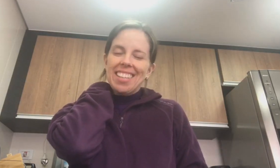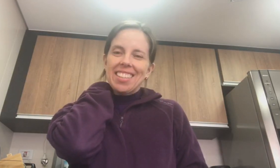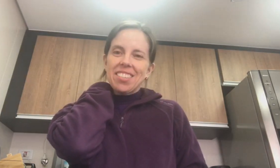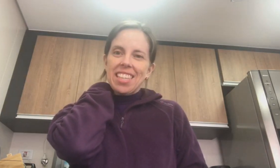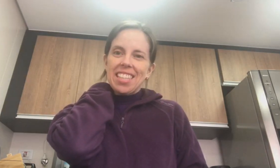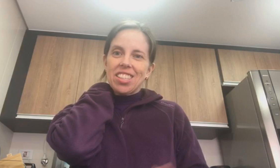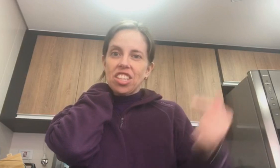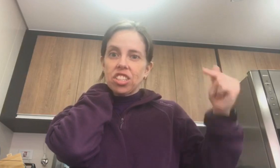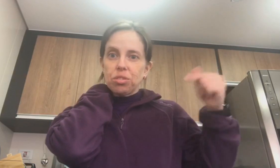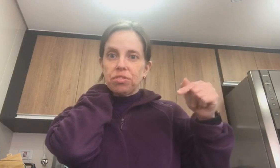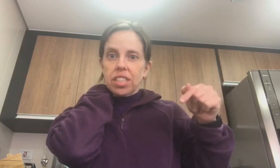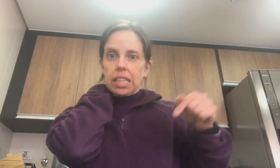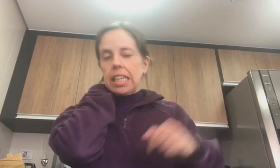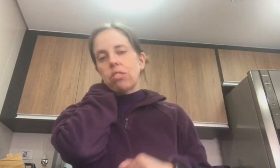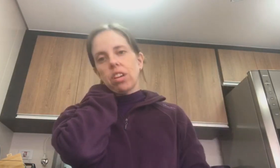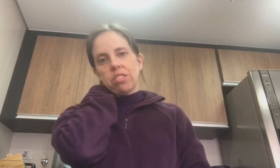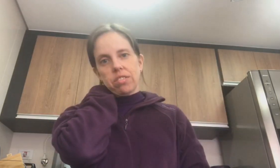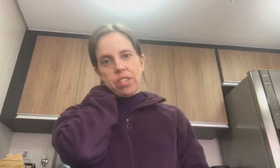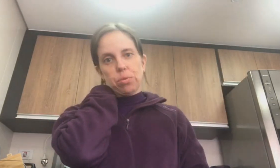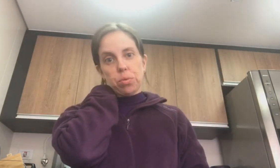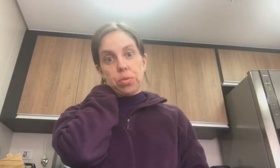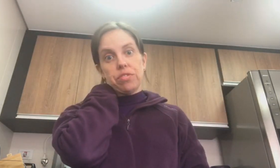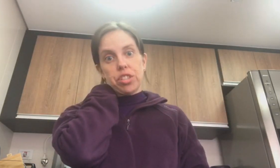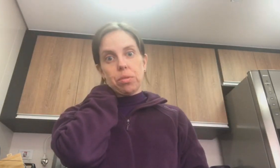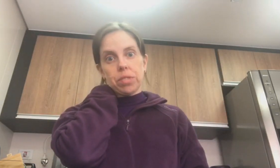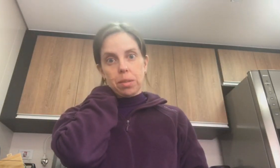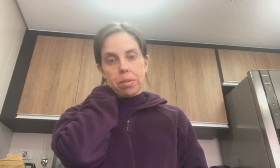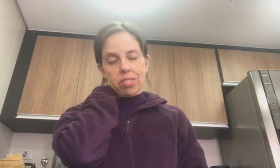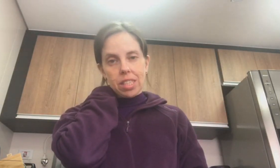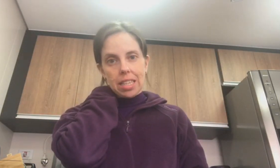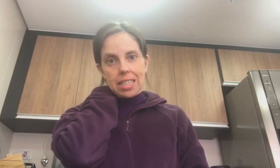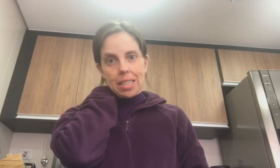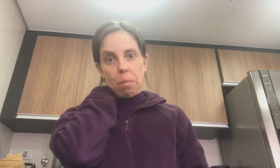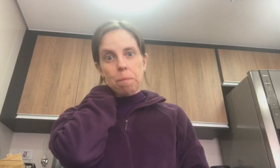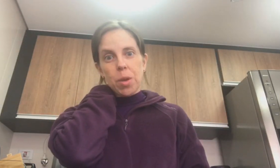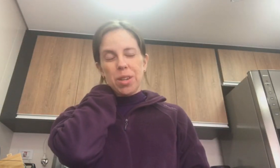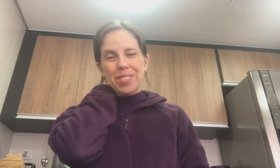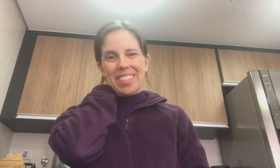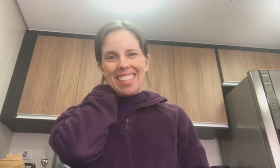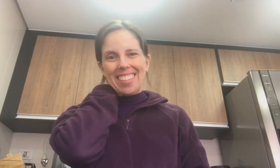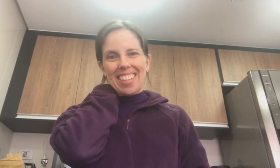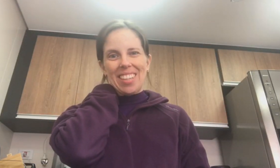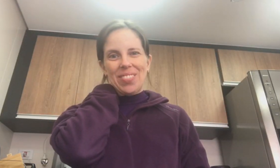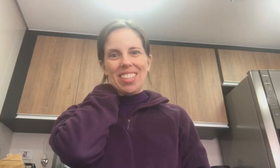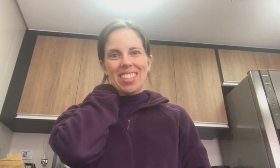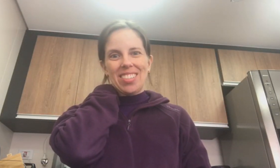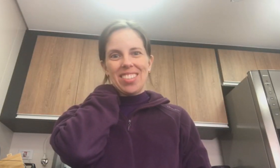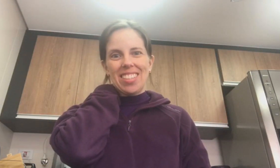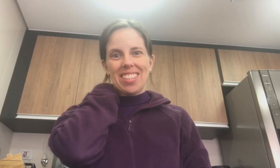Então é isso. Deixem dúvidas aqui. Quando eu faço um outro vídeo contando pra vocês. Um beijo e até a próxima. Tchau. Tchau. Obrigado.